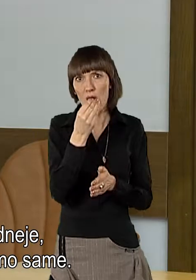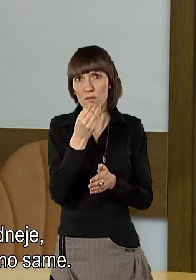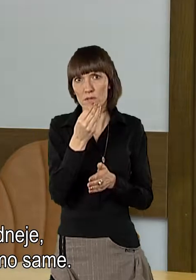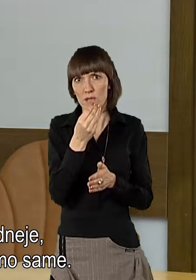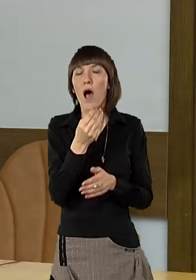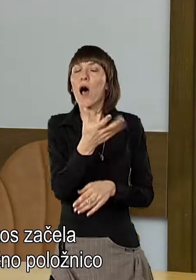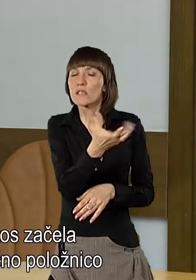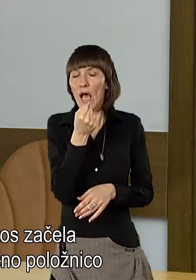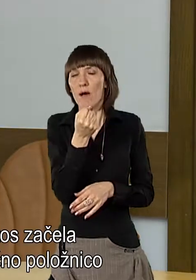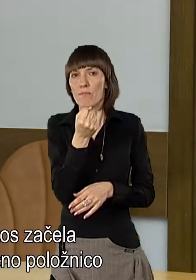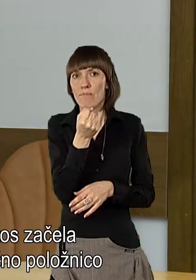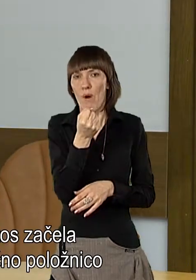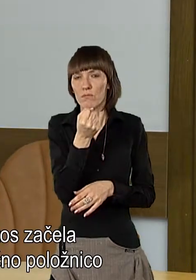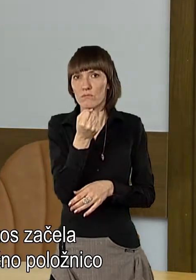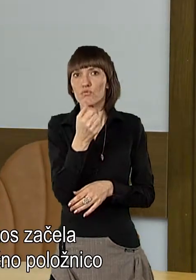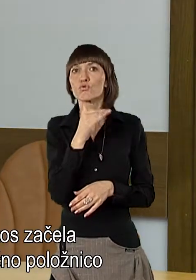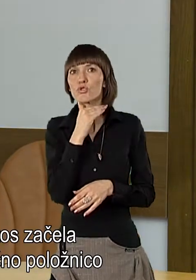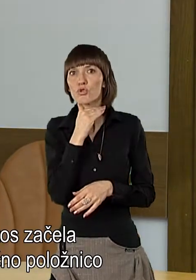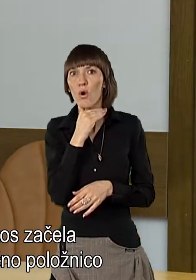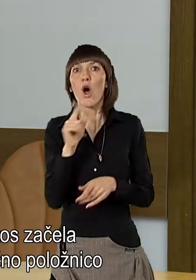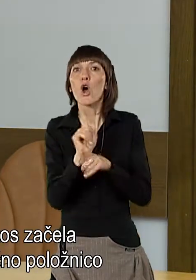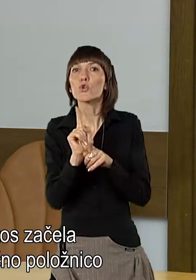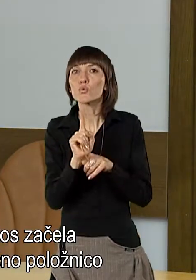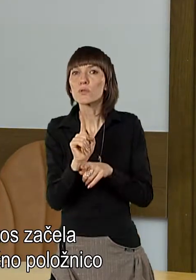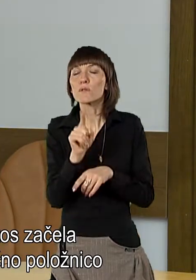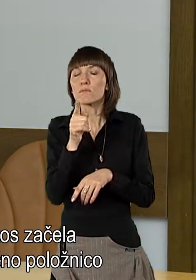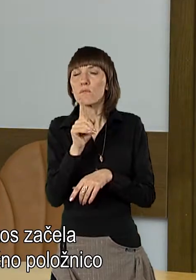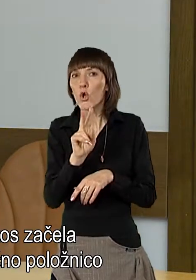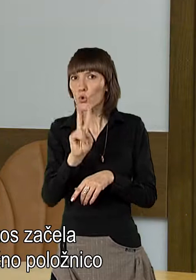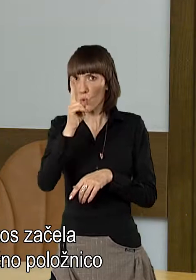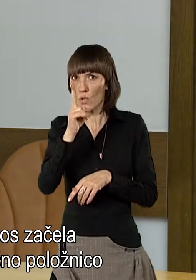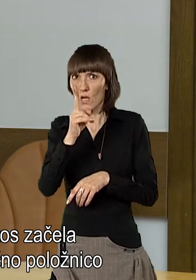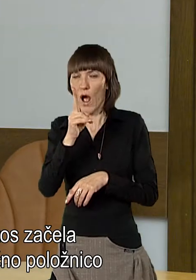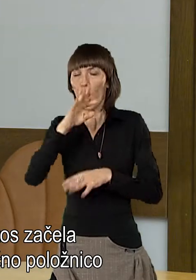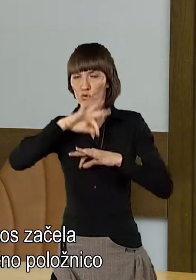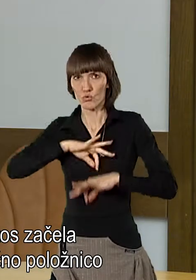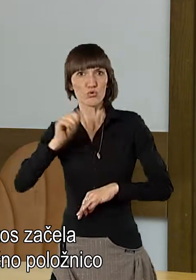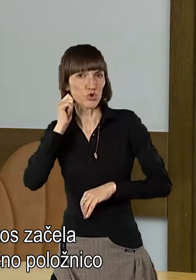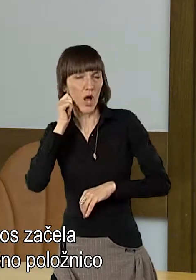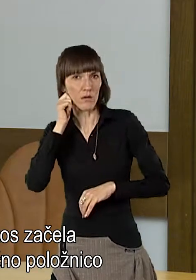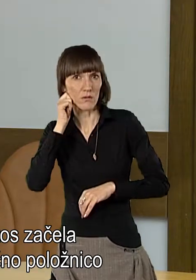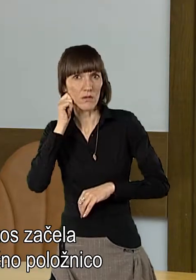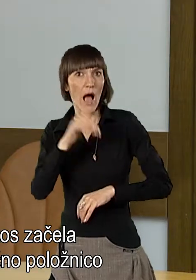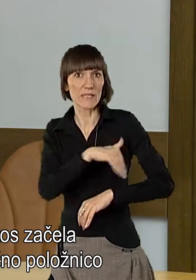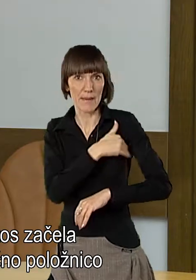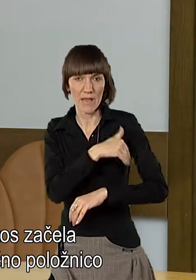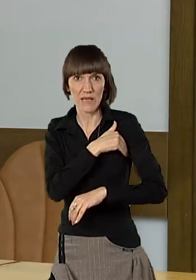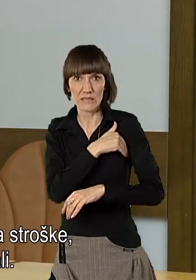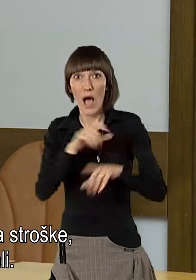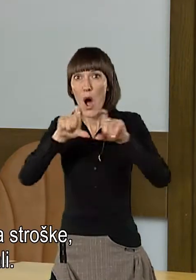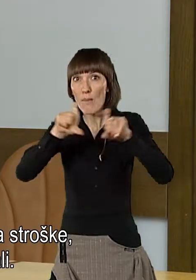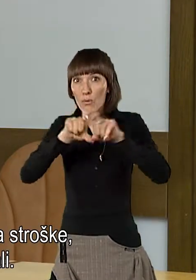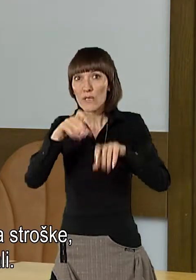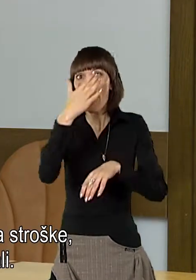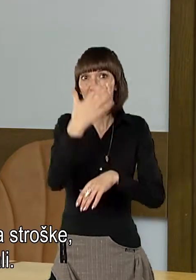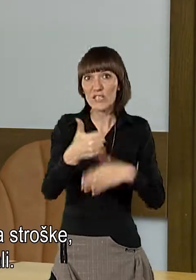same. Mlajša hči, ki je letos začela za gimnazijo, pa pravzaprav ima mesečno položnjo za 60